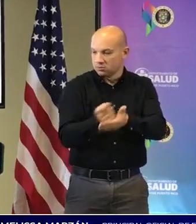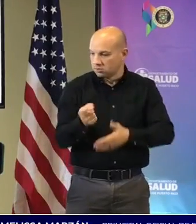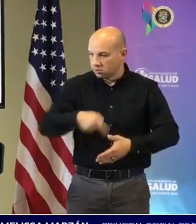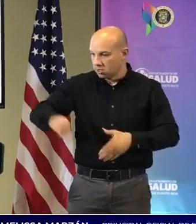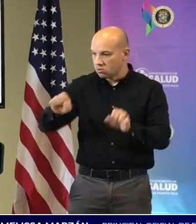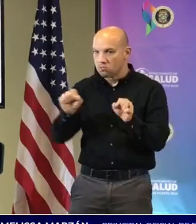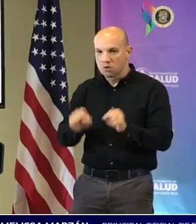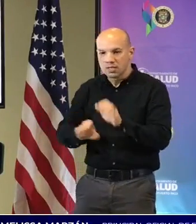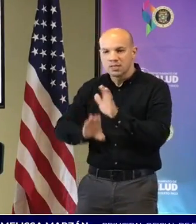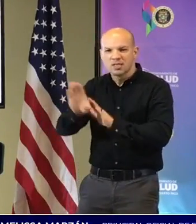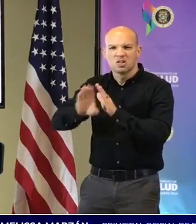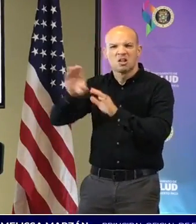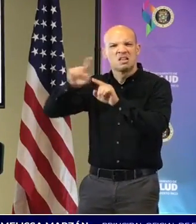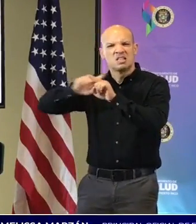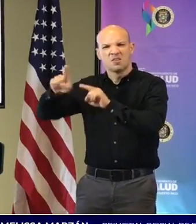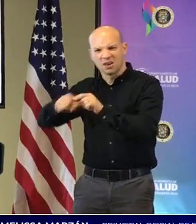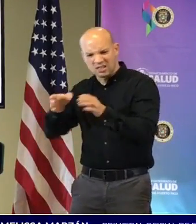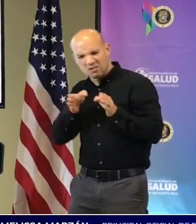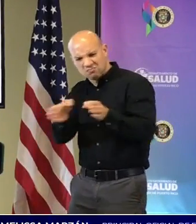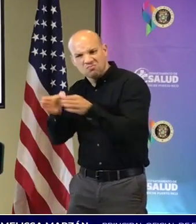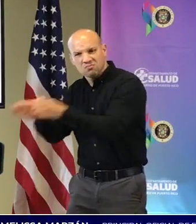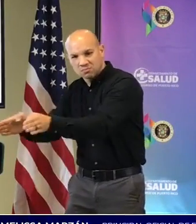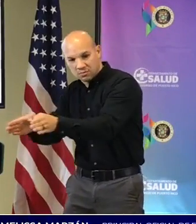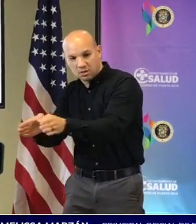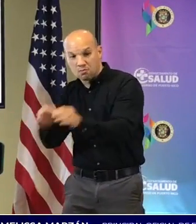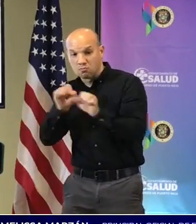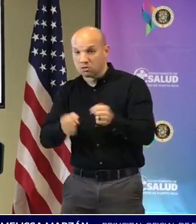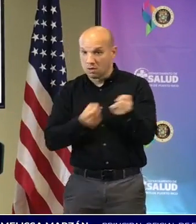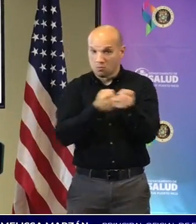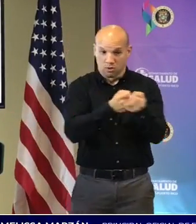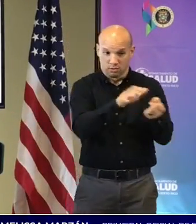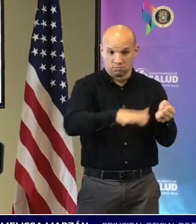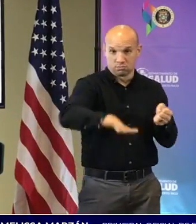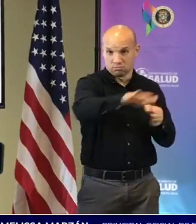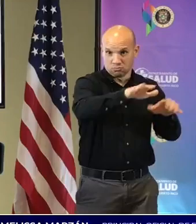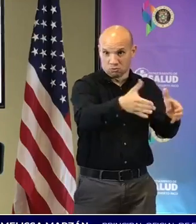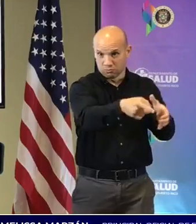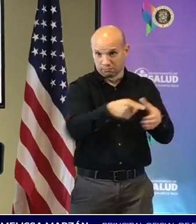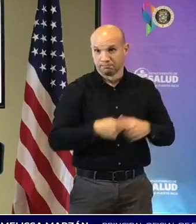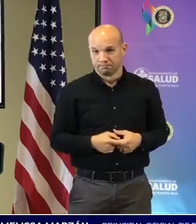estrategias para atender a la población. El otro,